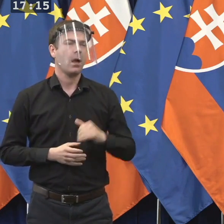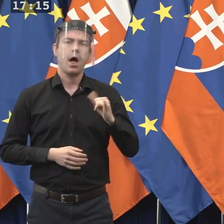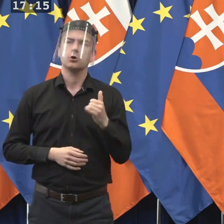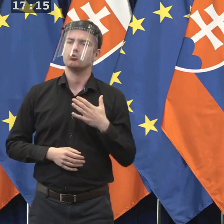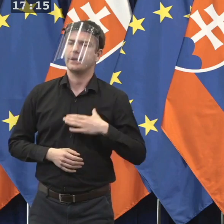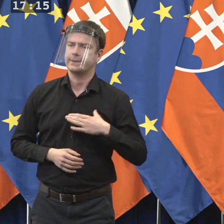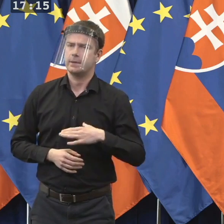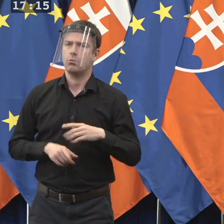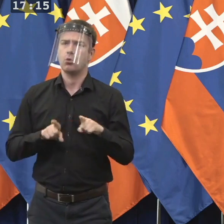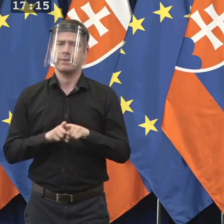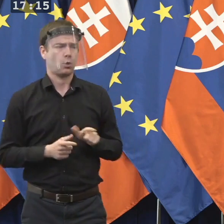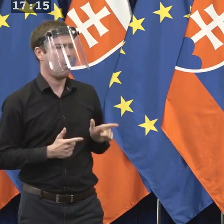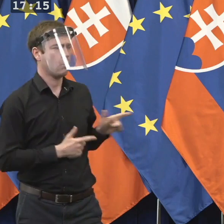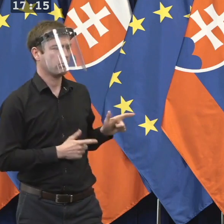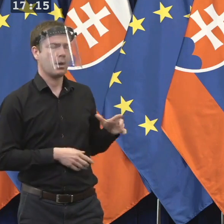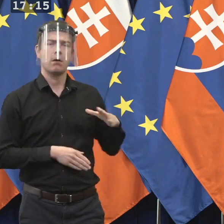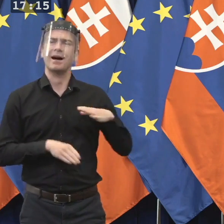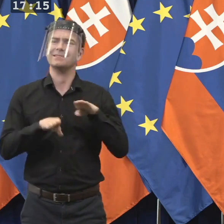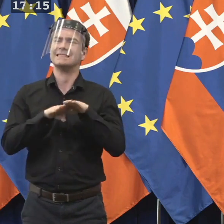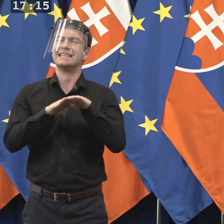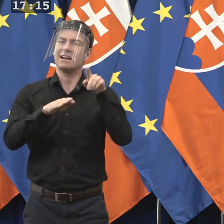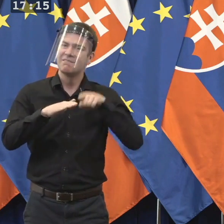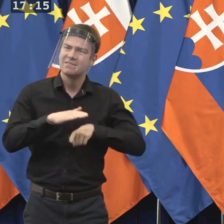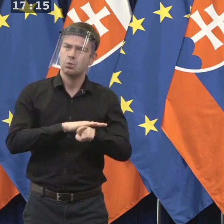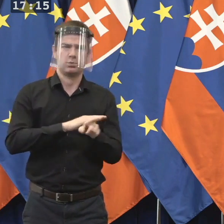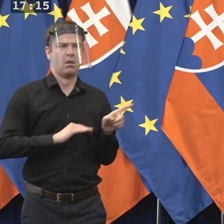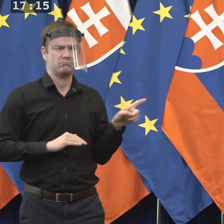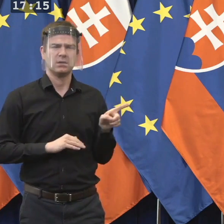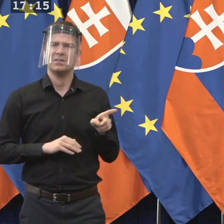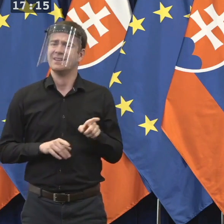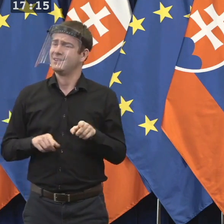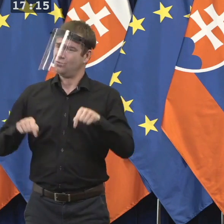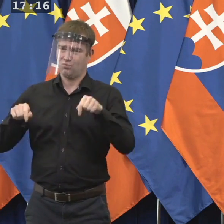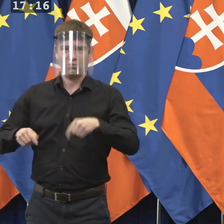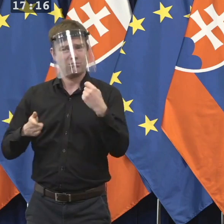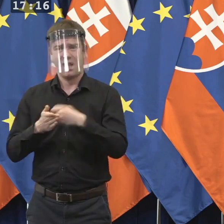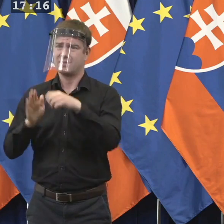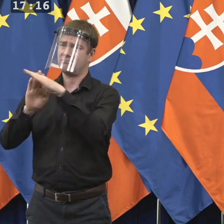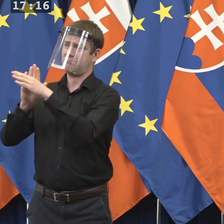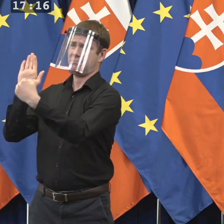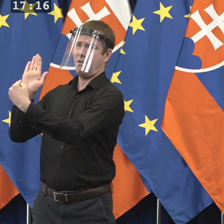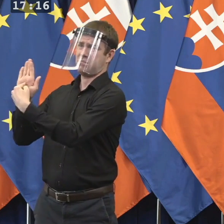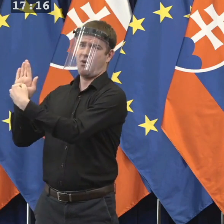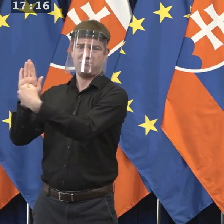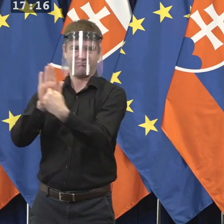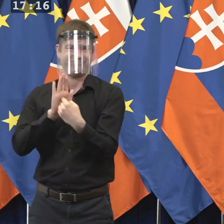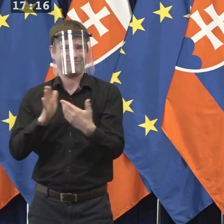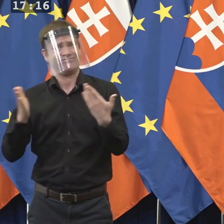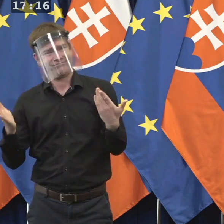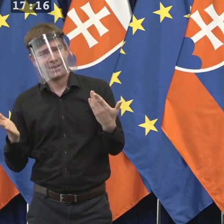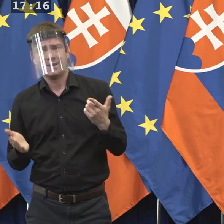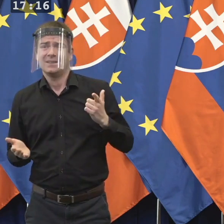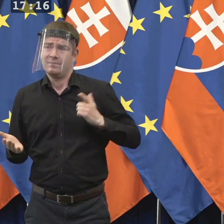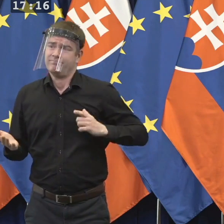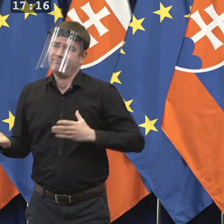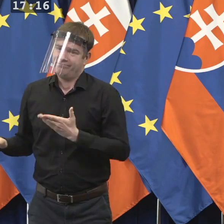podporil to, čo povedal pán minister vnútra. Jednoducho máme tu pravidlá, ktoré bohužiaľ áno niekedy. Je